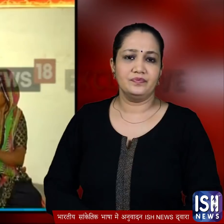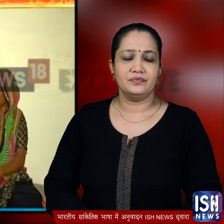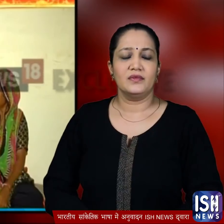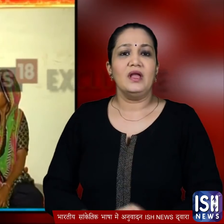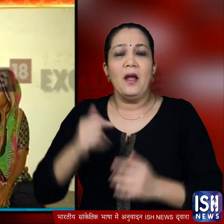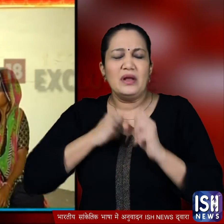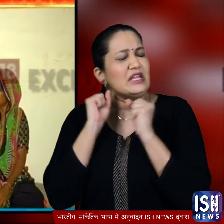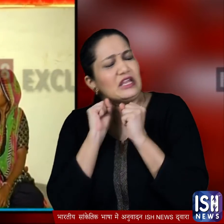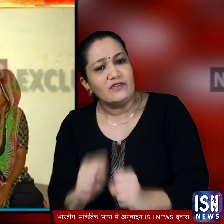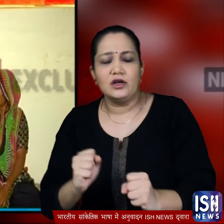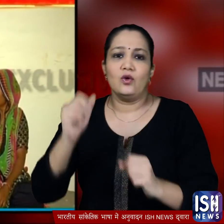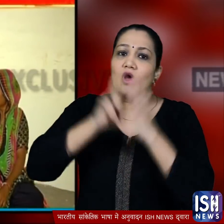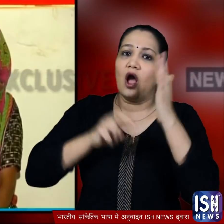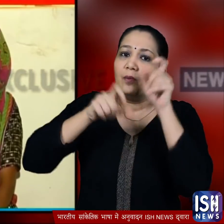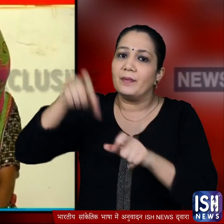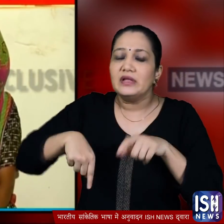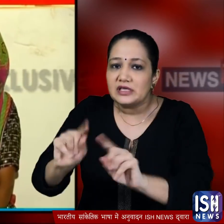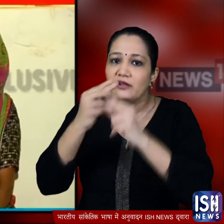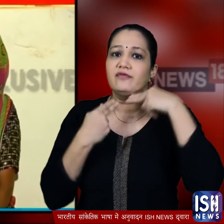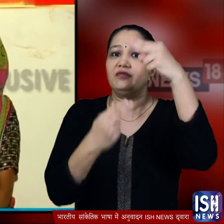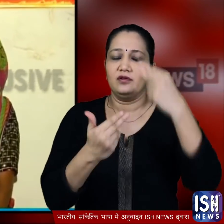लेकिन ये सब कितना मुश्किल था गाओंवालों ने आप भीती सुनाई